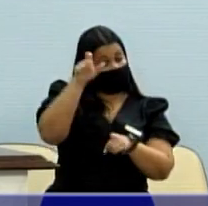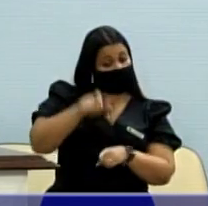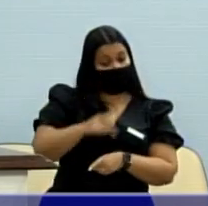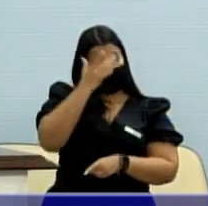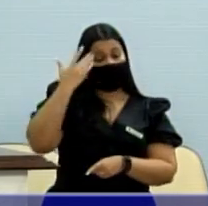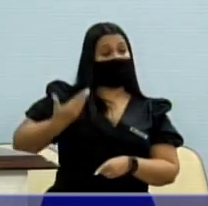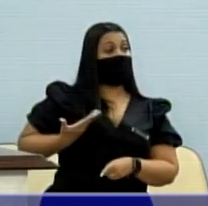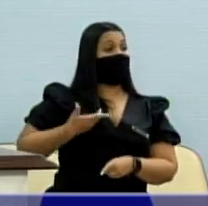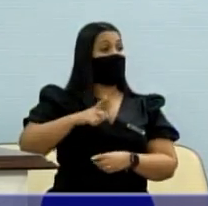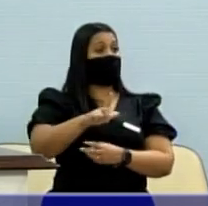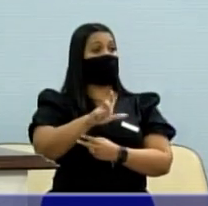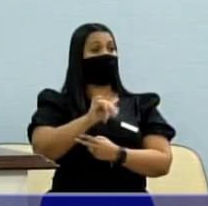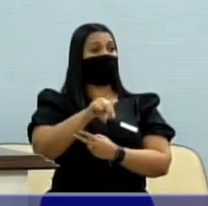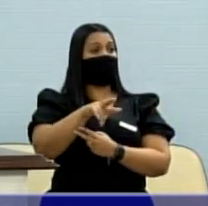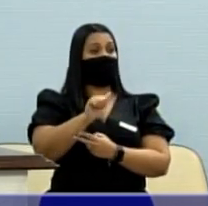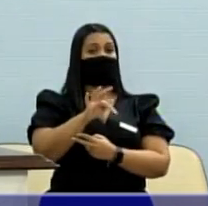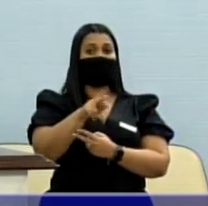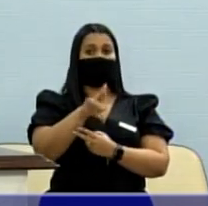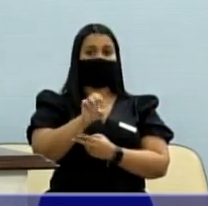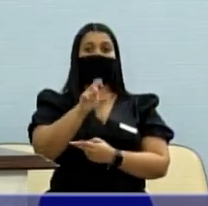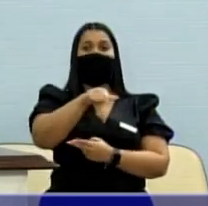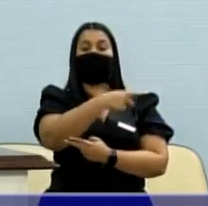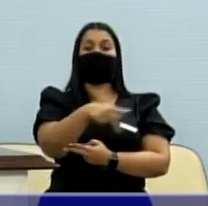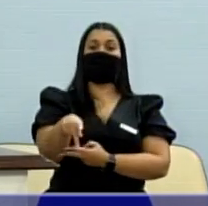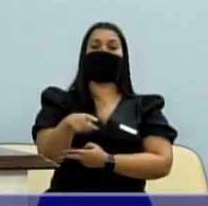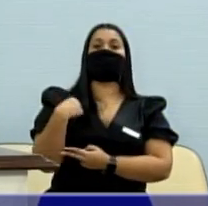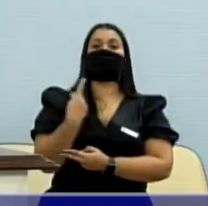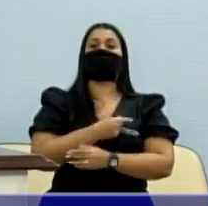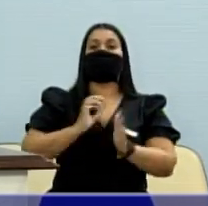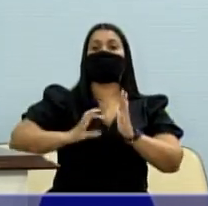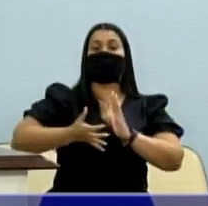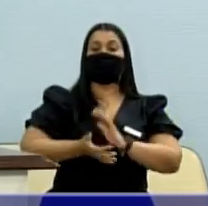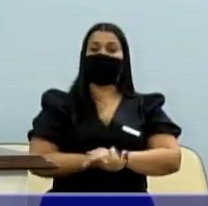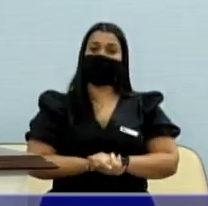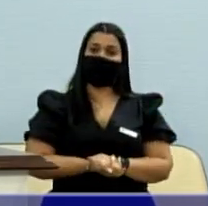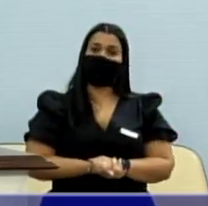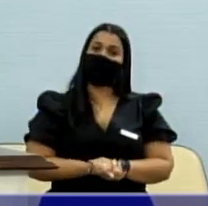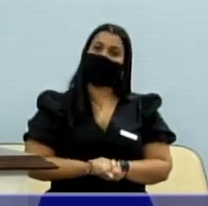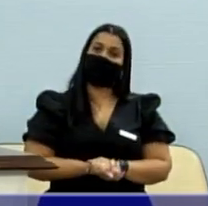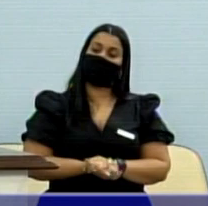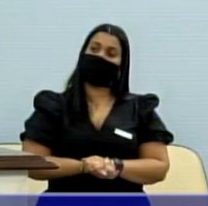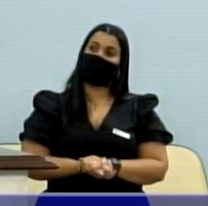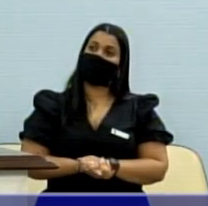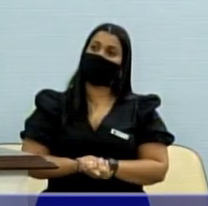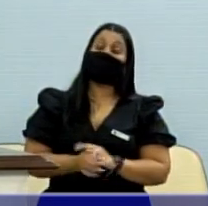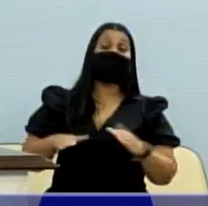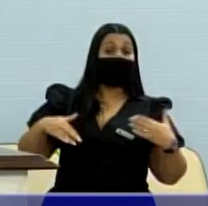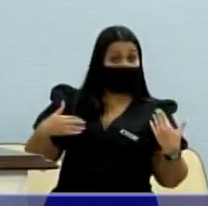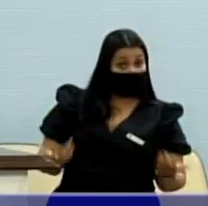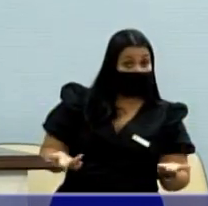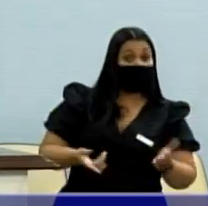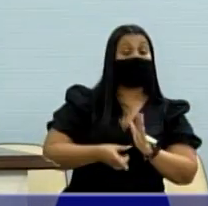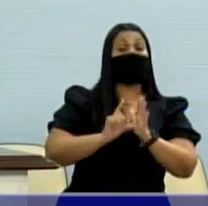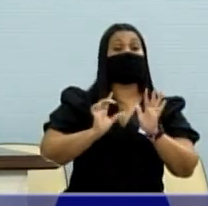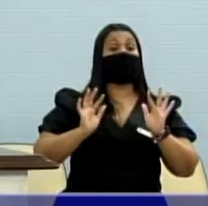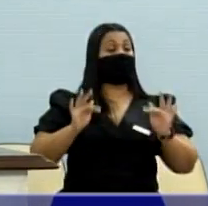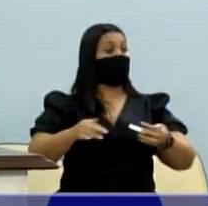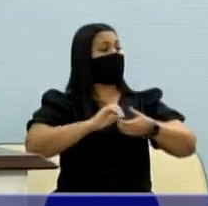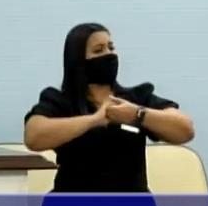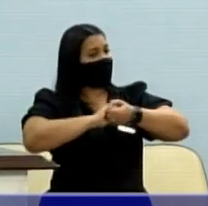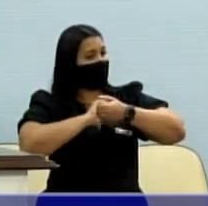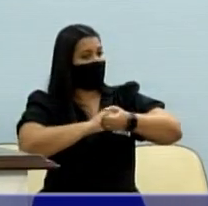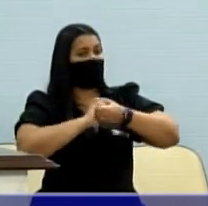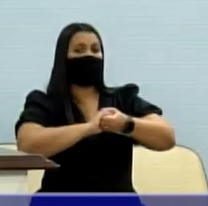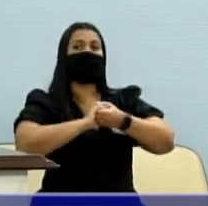companheira Luciana Fontes, que preside o nosso partido. E antes de encerrar minha fala, saudar